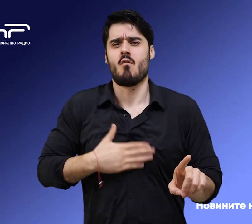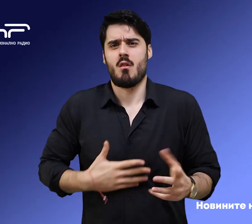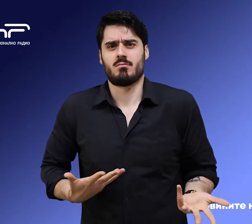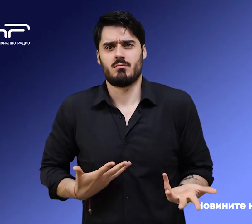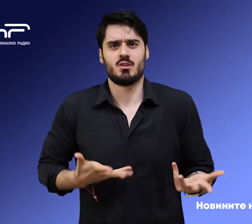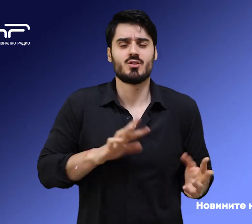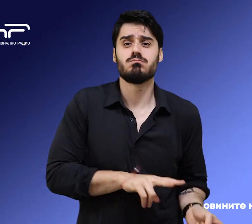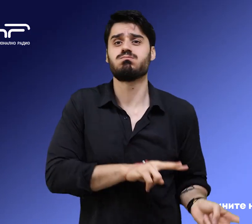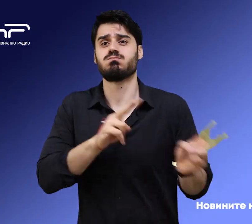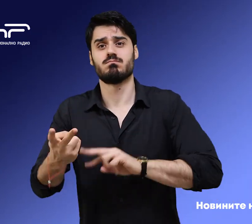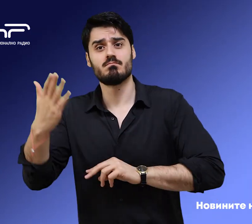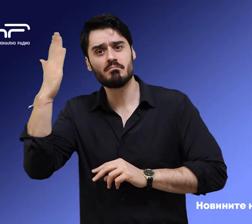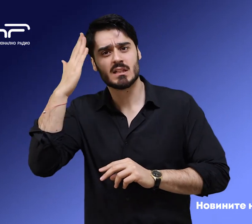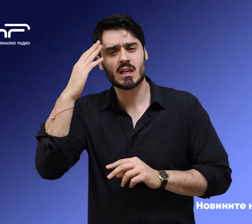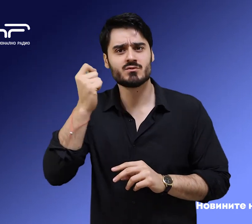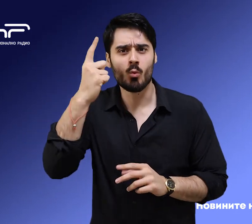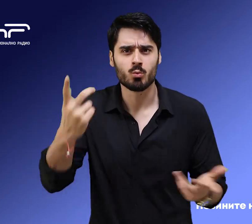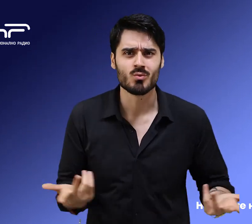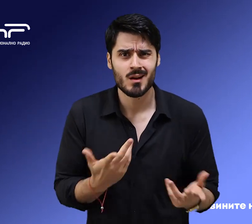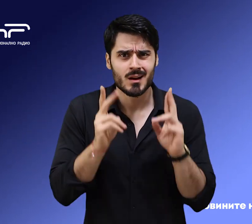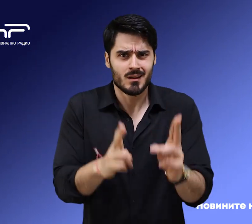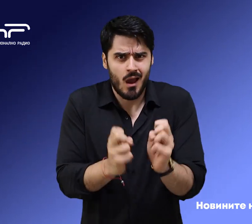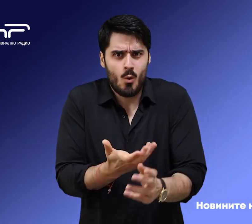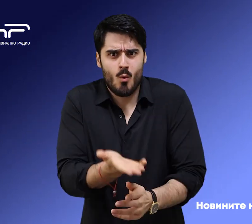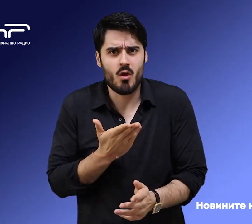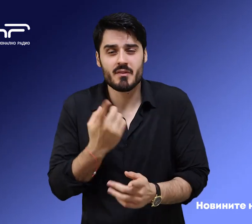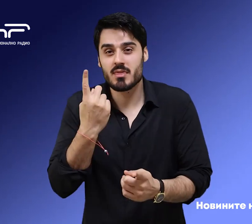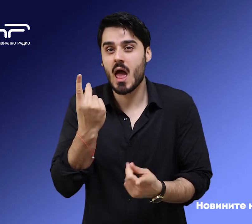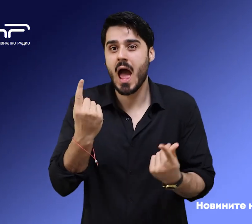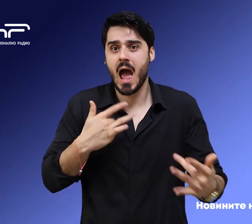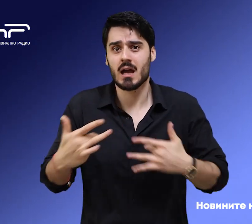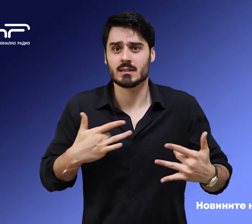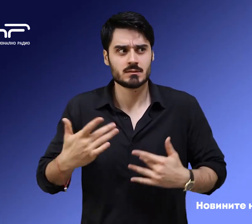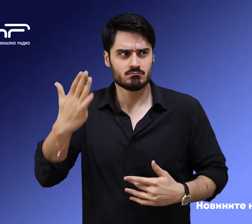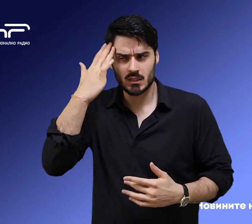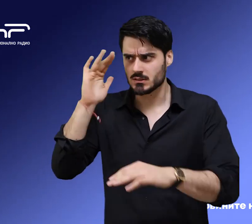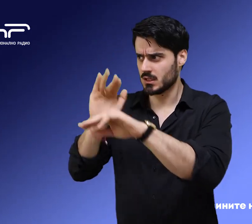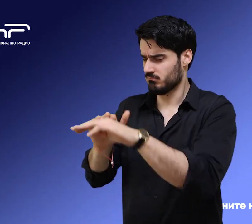пренесе пред сградата на Министерството на културата. Актрисата Елбена Колева призова министра да се намеси.